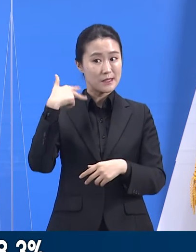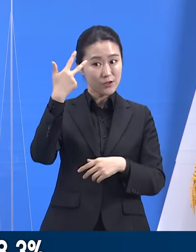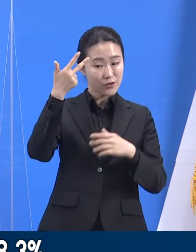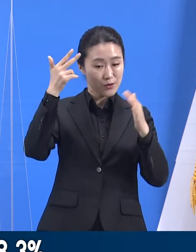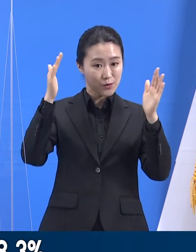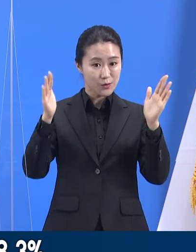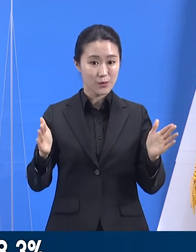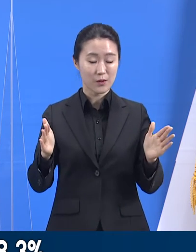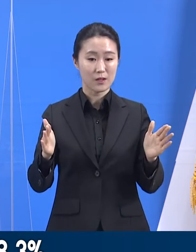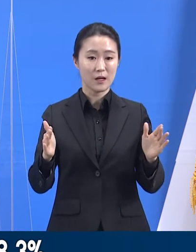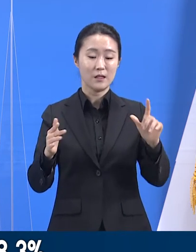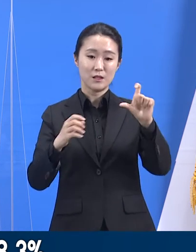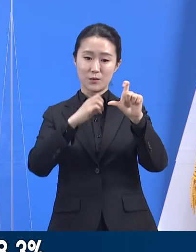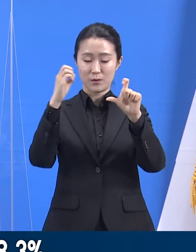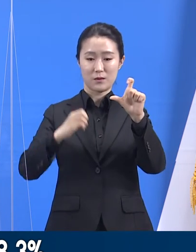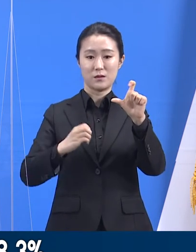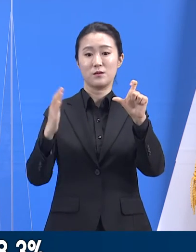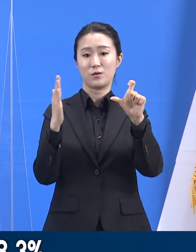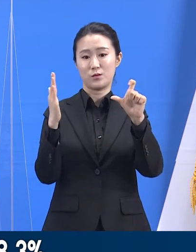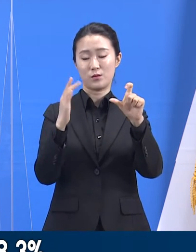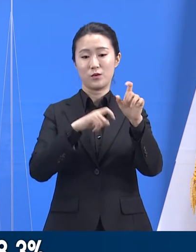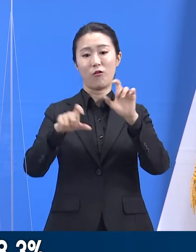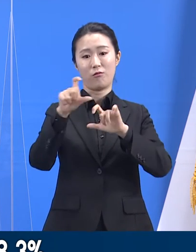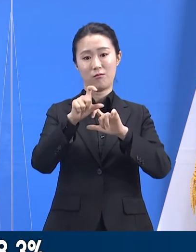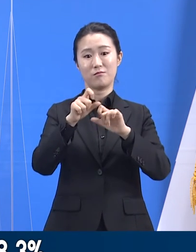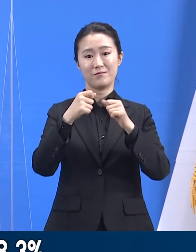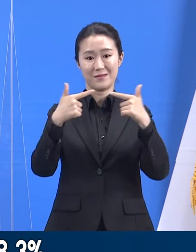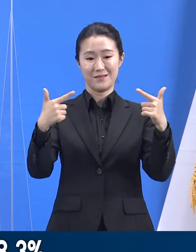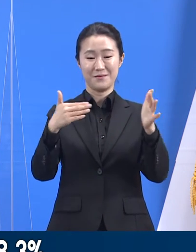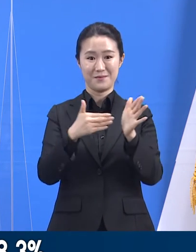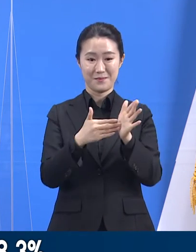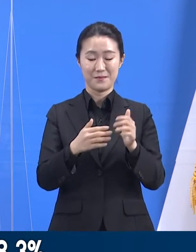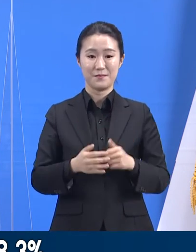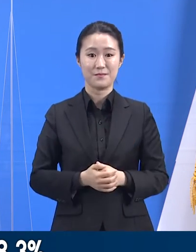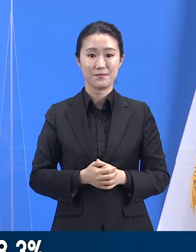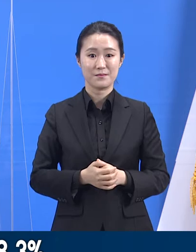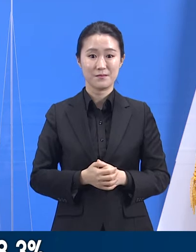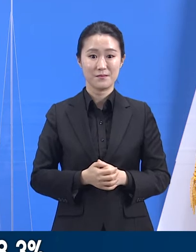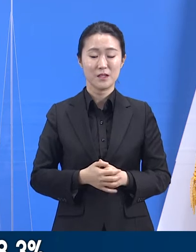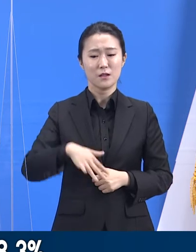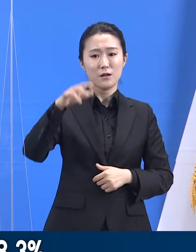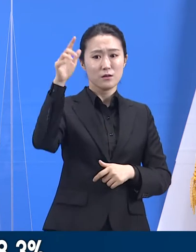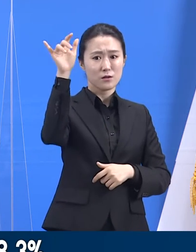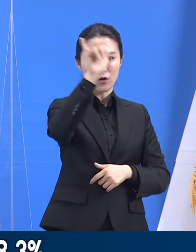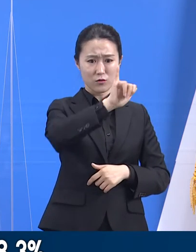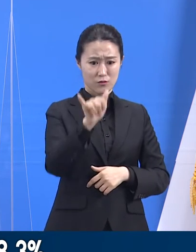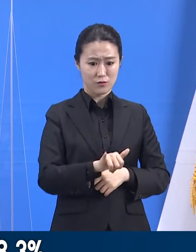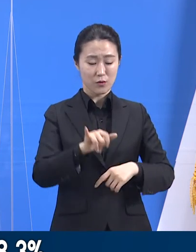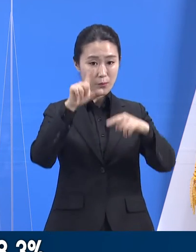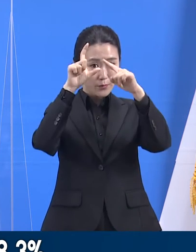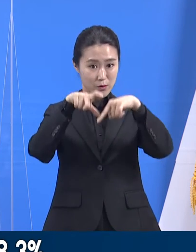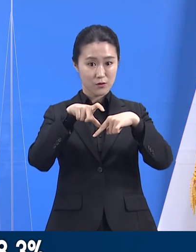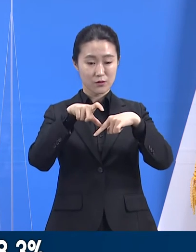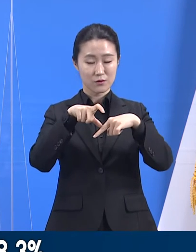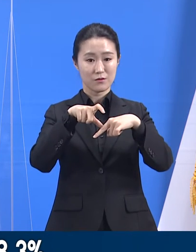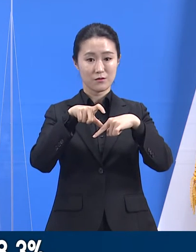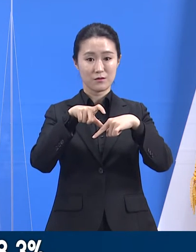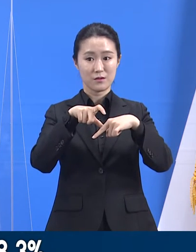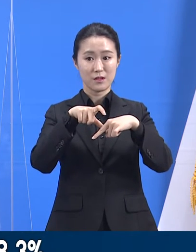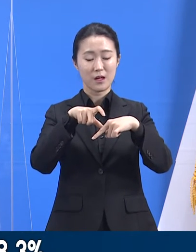.3% 정도 증가했습니다. 같은 연령군의 전국 평균 69.1% 대비